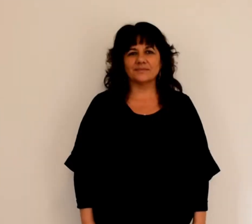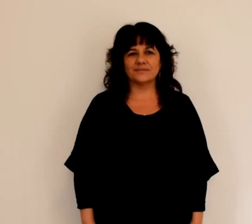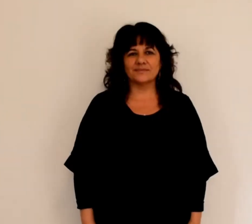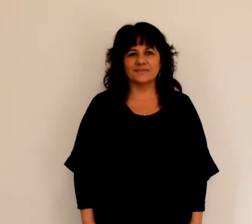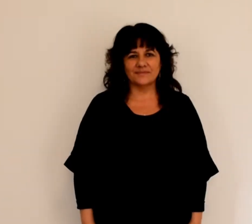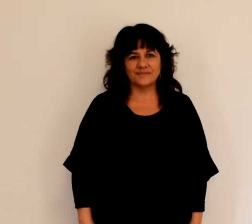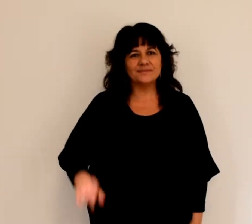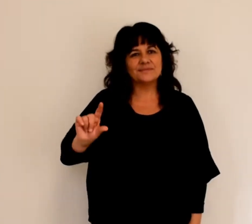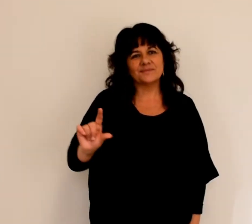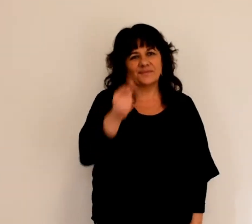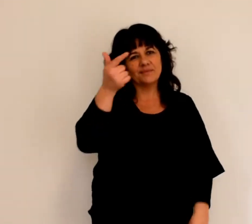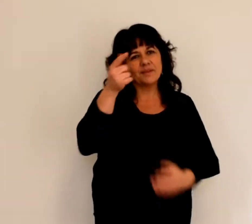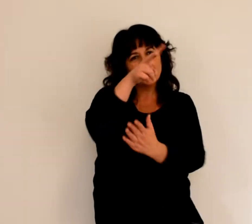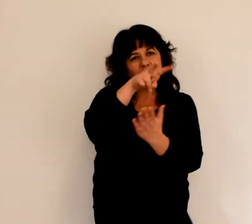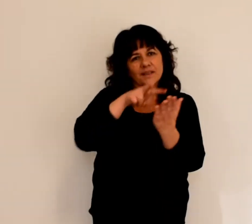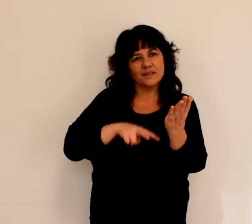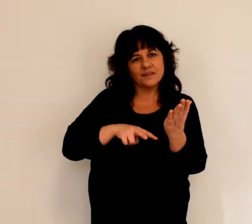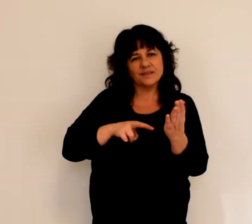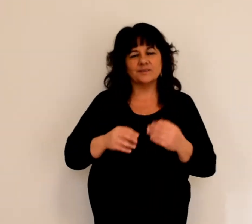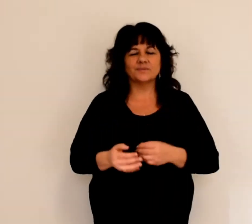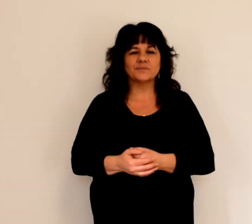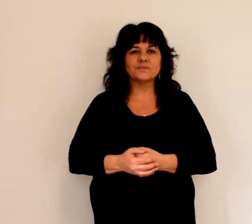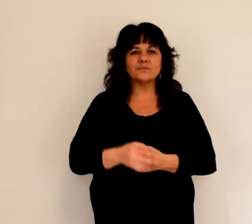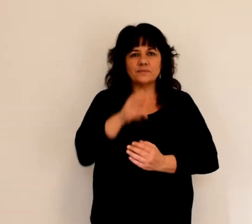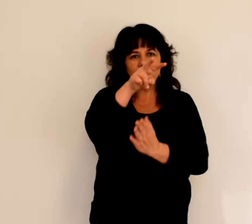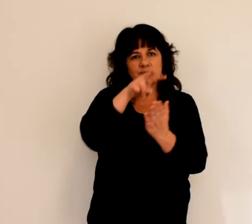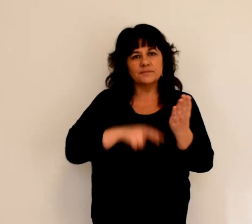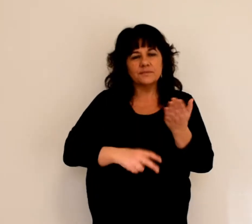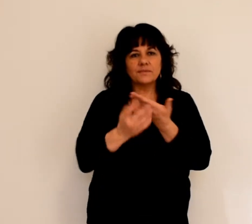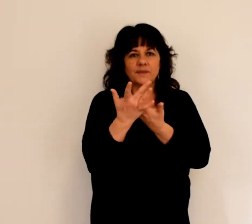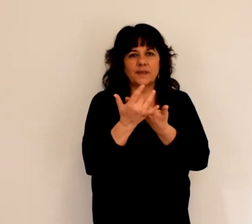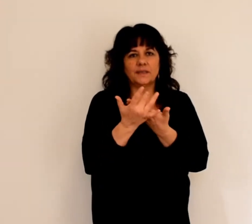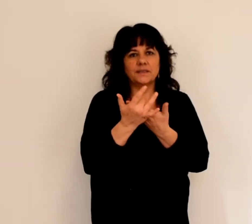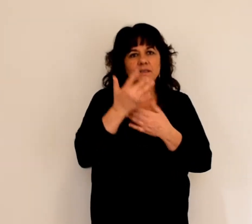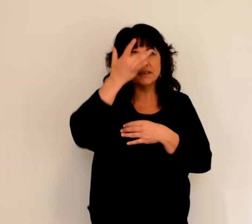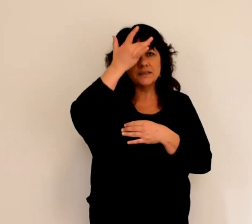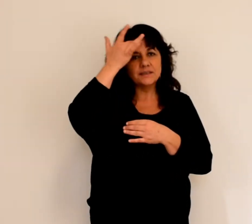Deuxième lecture Lecture de la lettre de saint Paul apôtre aux Philippiens